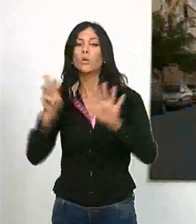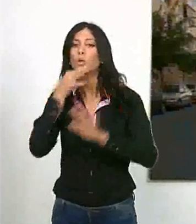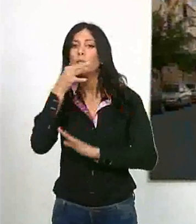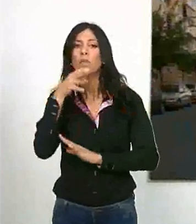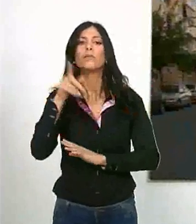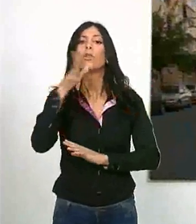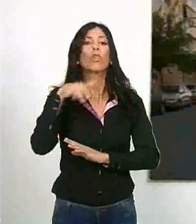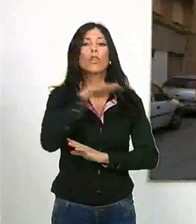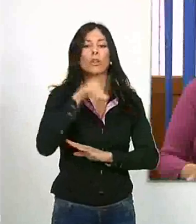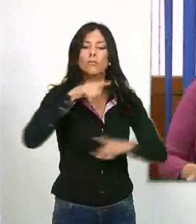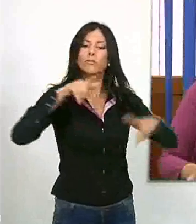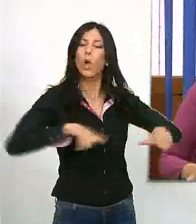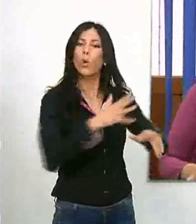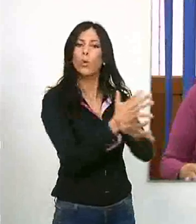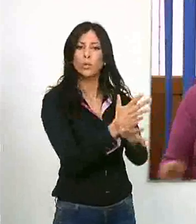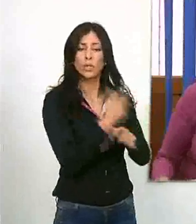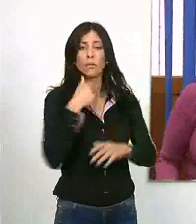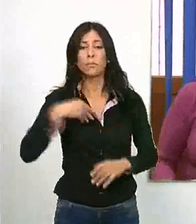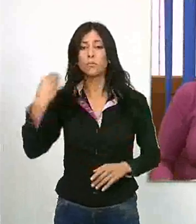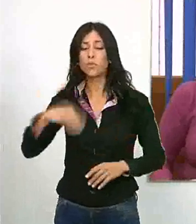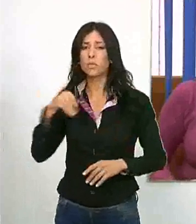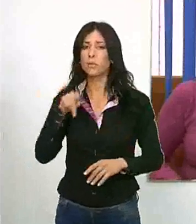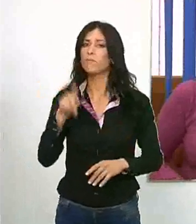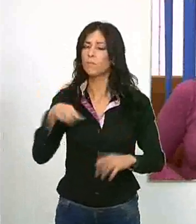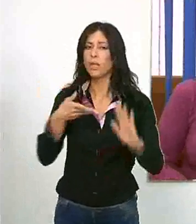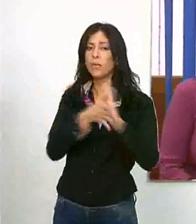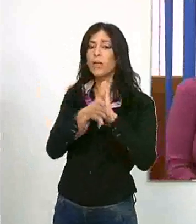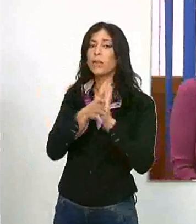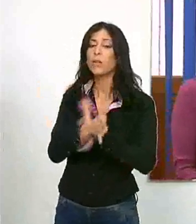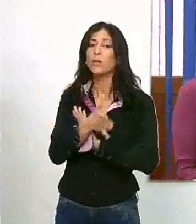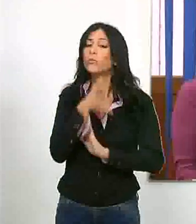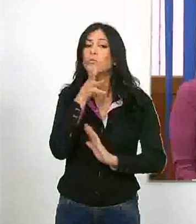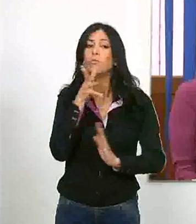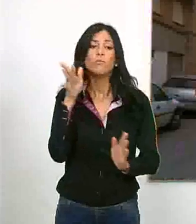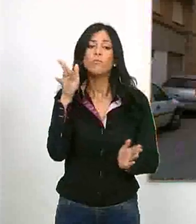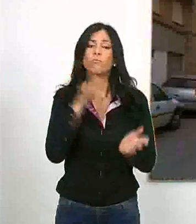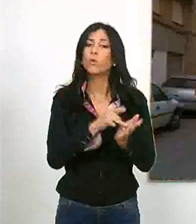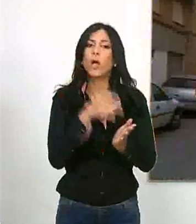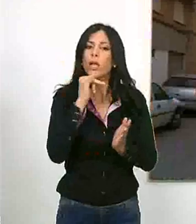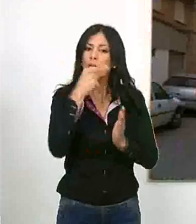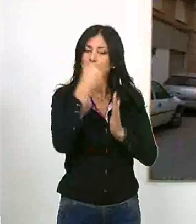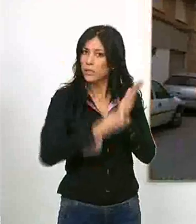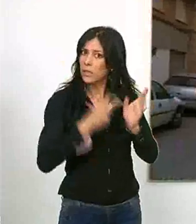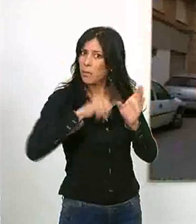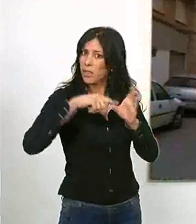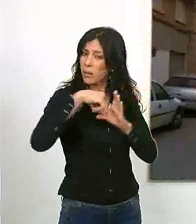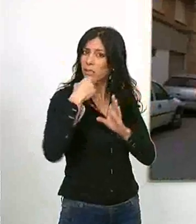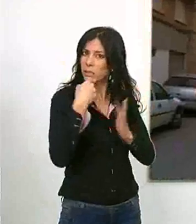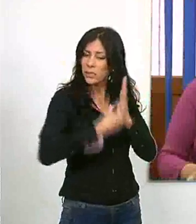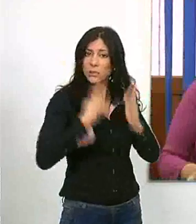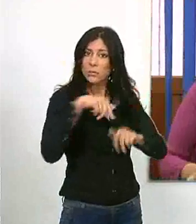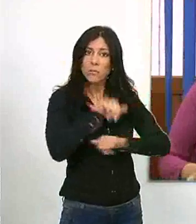en la ludoteca. La presidenta de la entidad local ha explicado que, en caso de existir lista de participantes